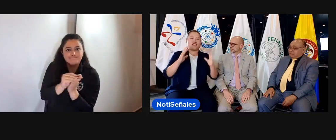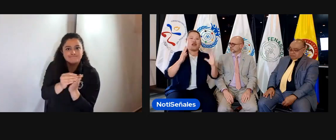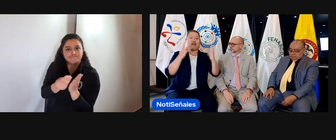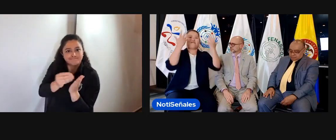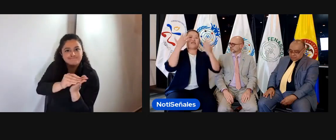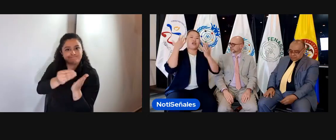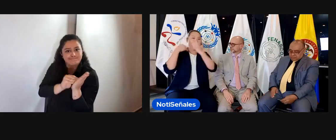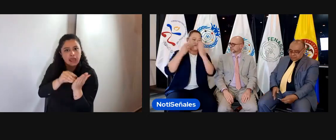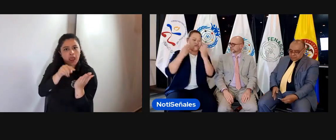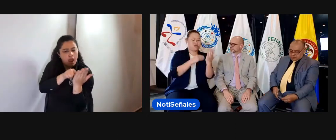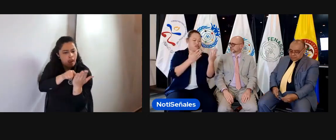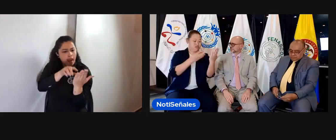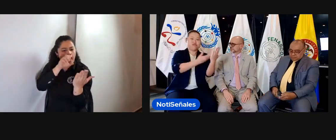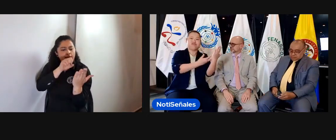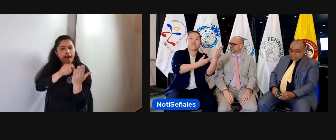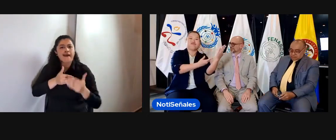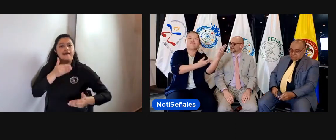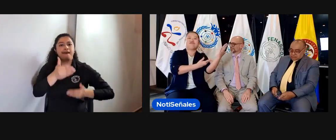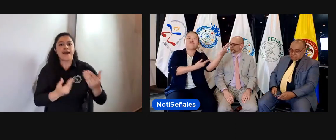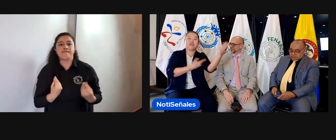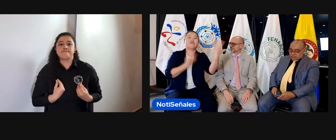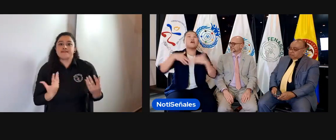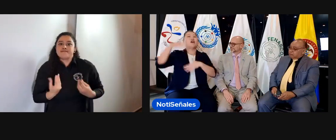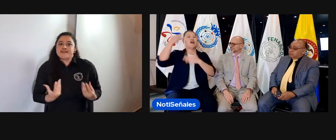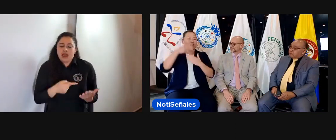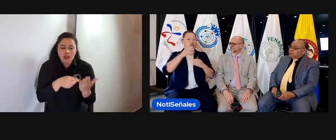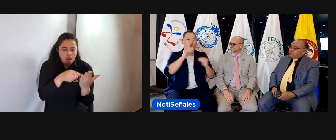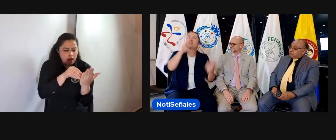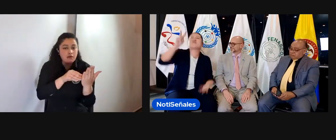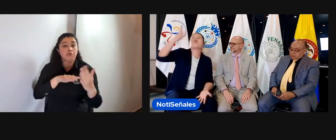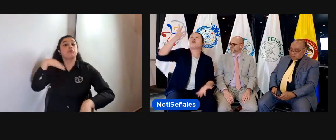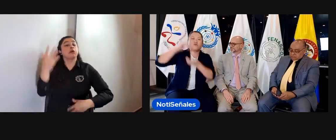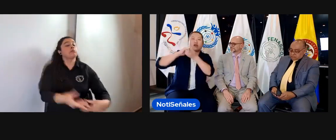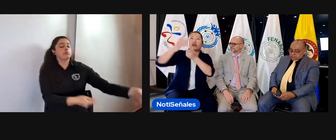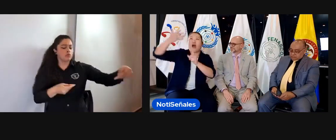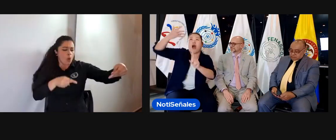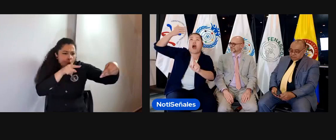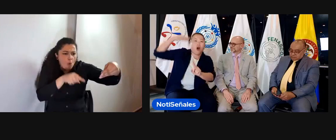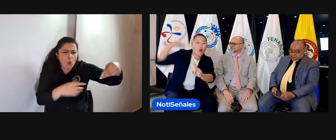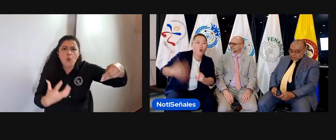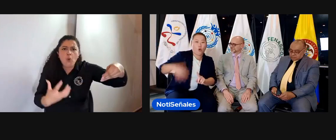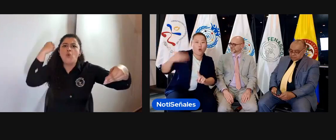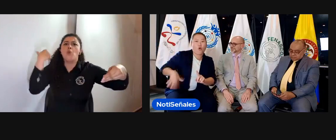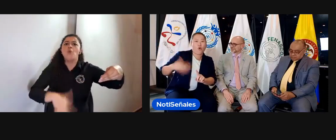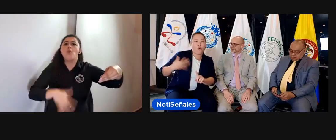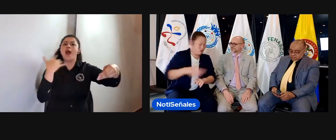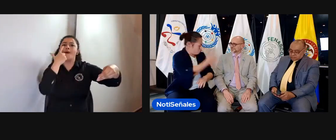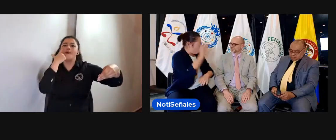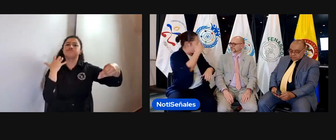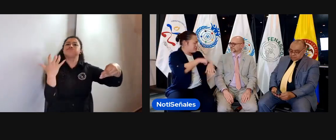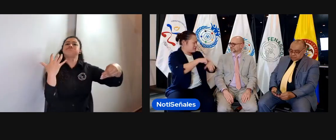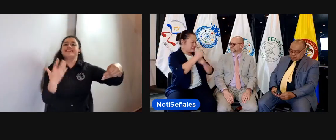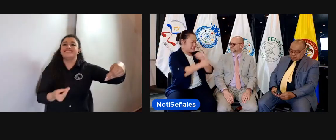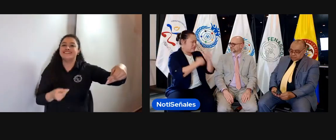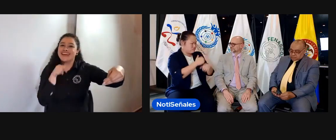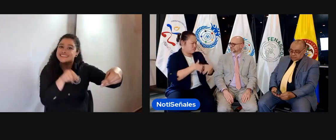ideas, con la estrategia, seguir planeando y que se siga escribiendo la historia. Ya tenemos esa historia de las